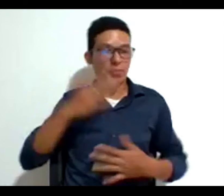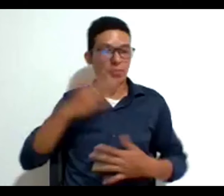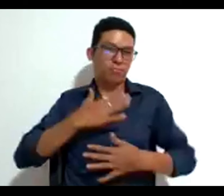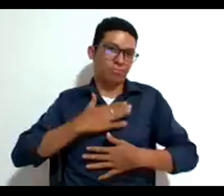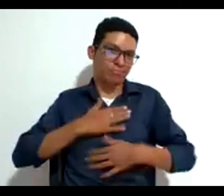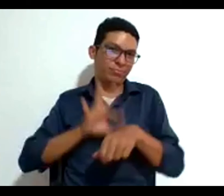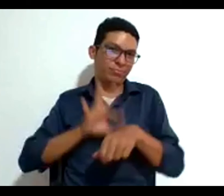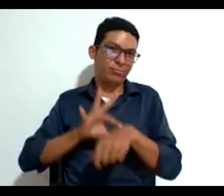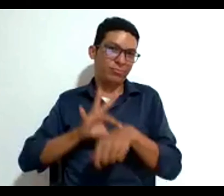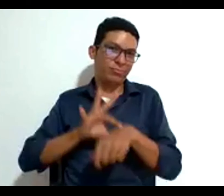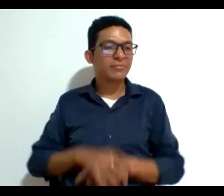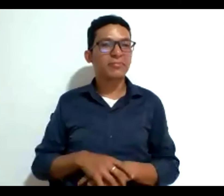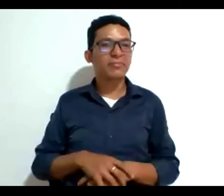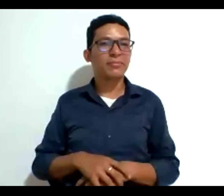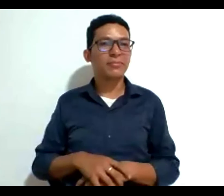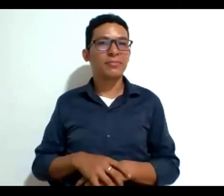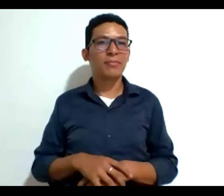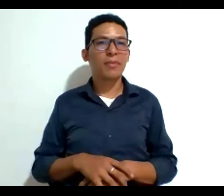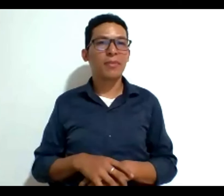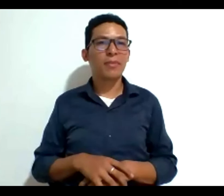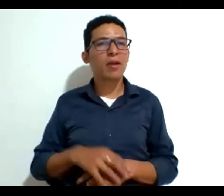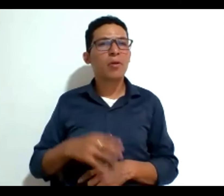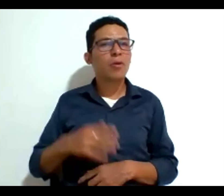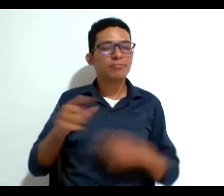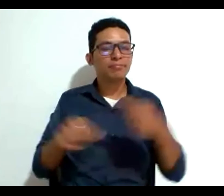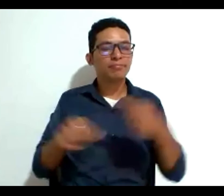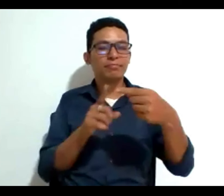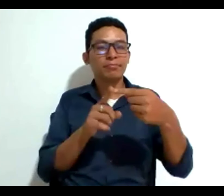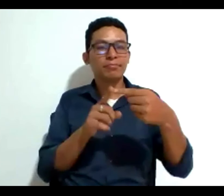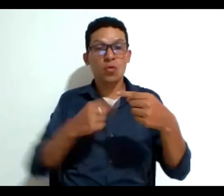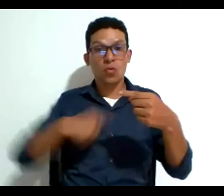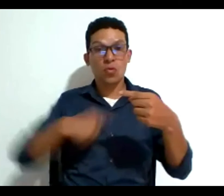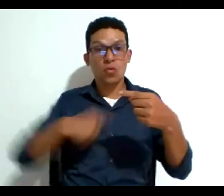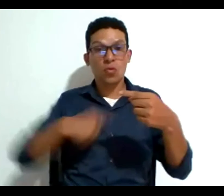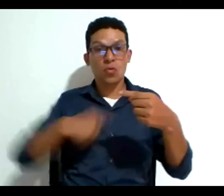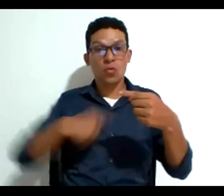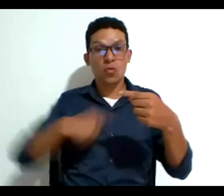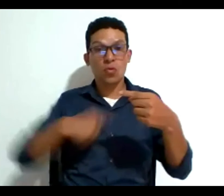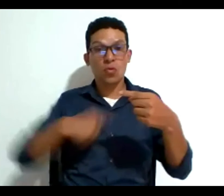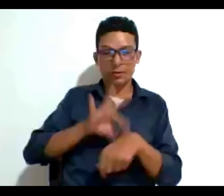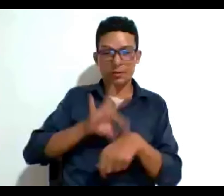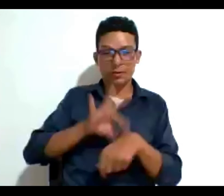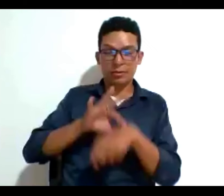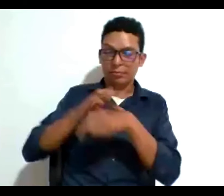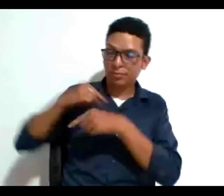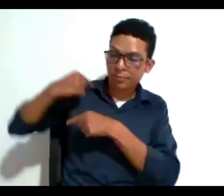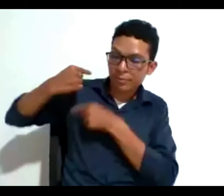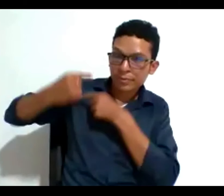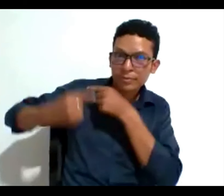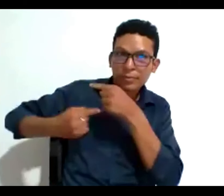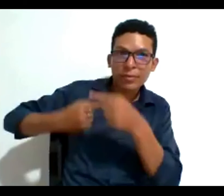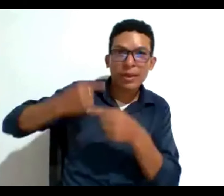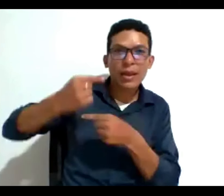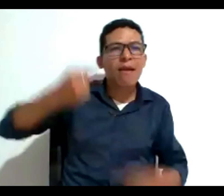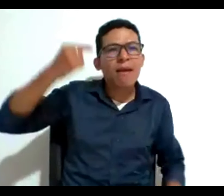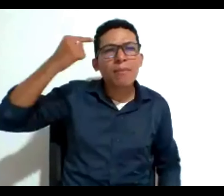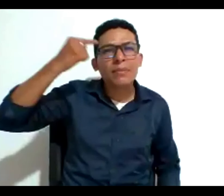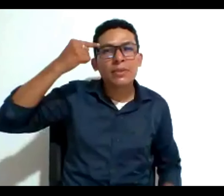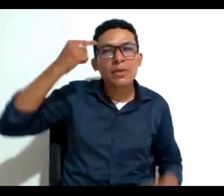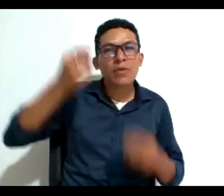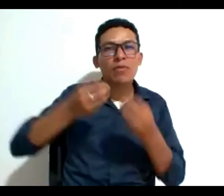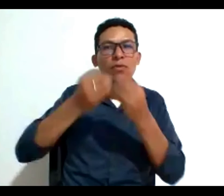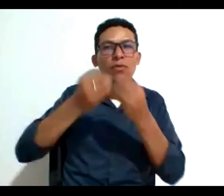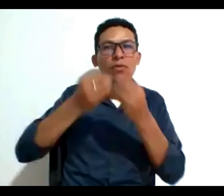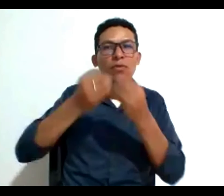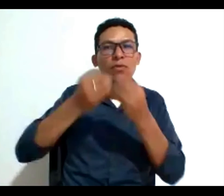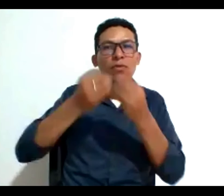siendo yo médico una de las razones es que nosotros como médicos tenemos una encia una forma de pensamiento que es